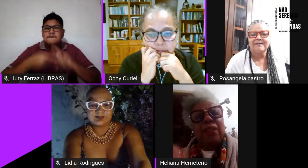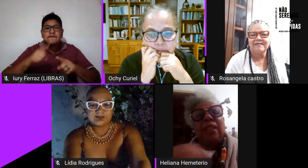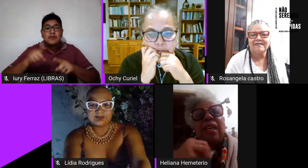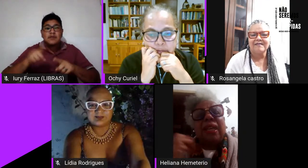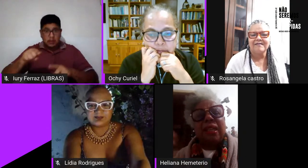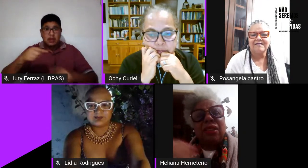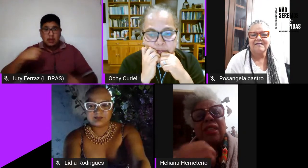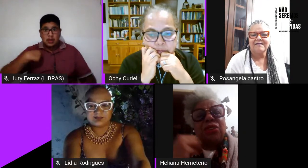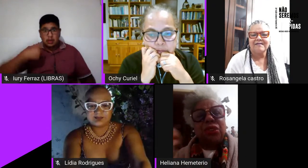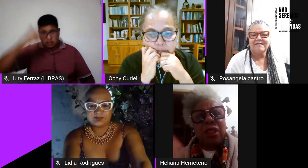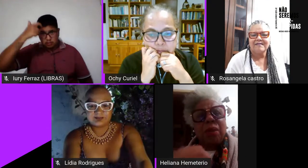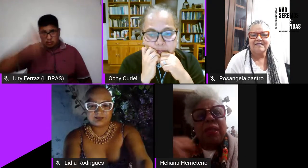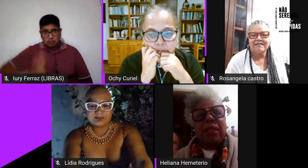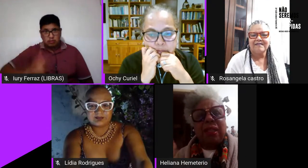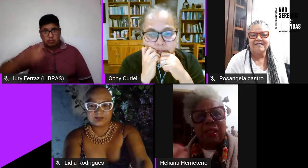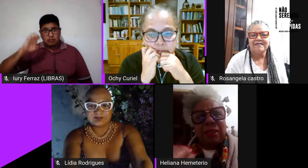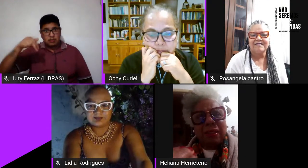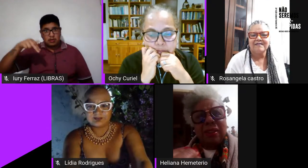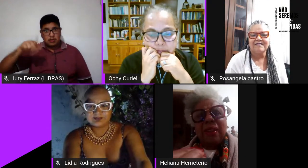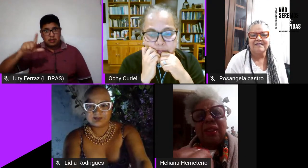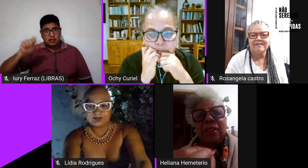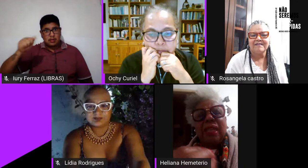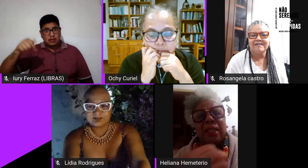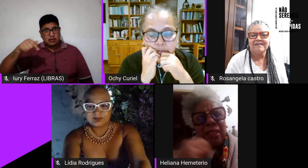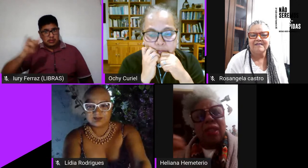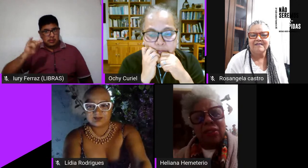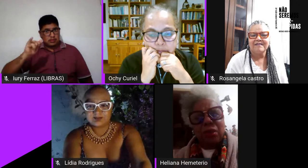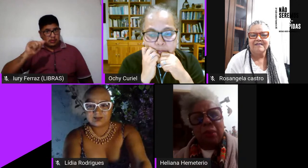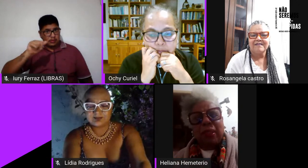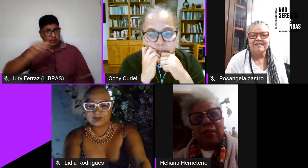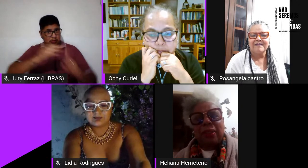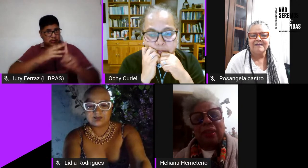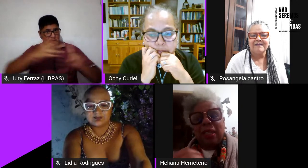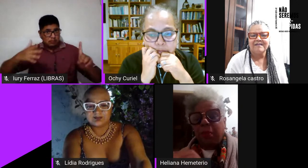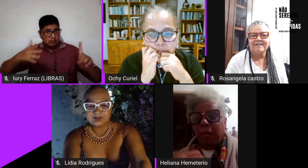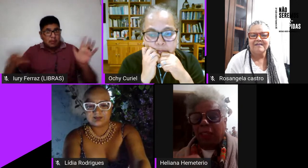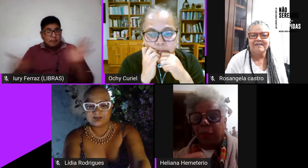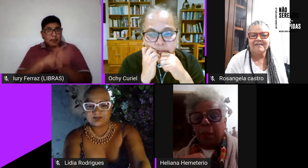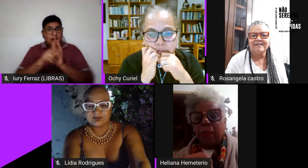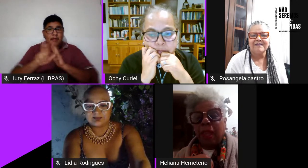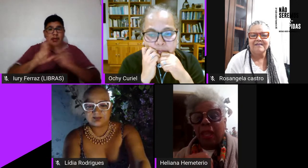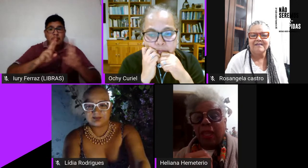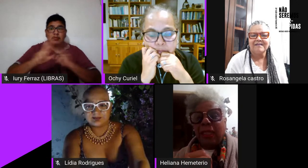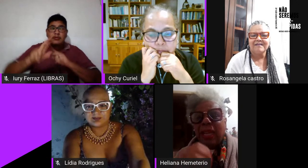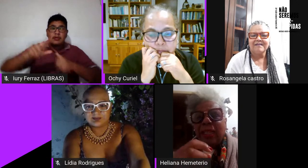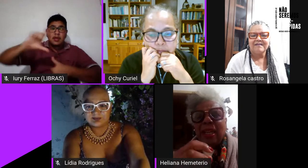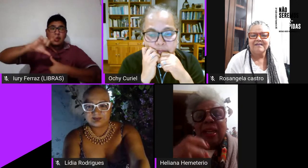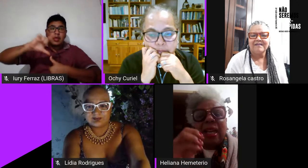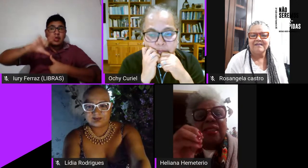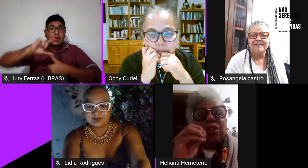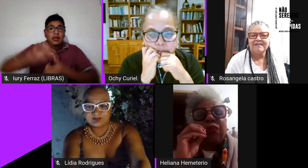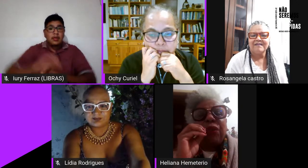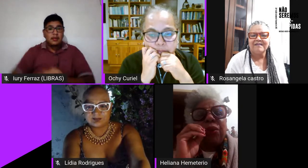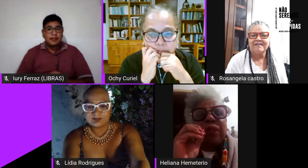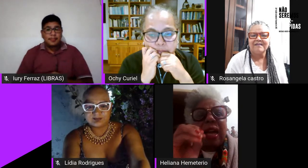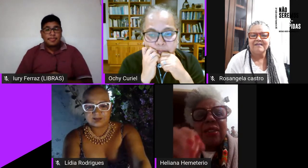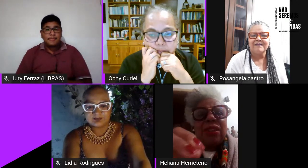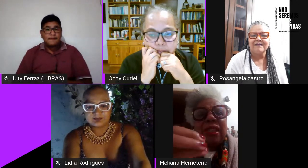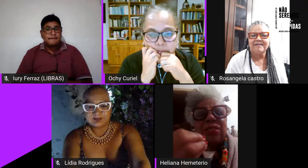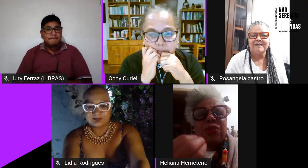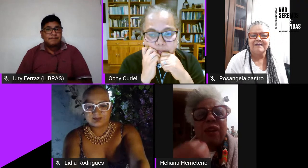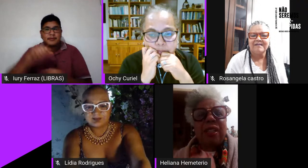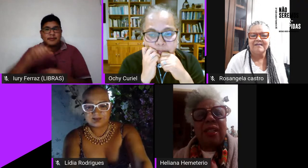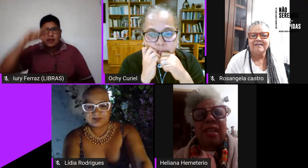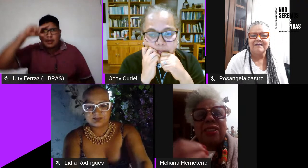LGBT da rede latino-americana da rede latino-americana e caribeiro e aí essa dificuldade